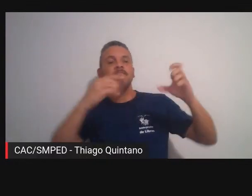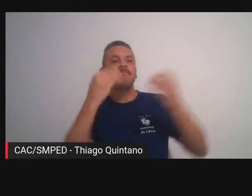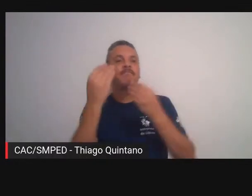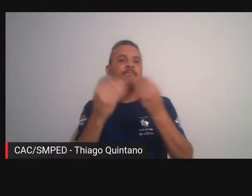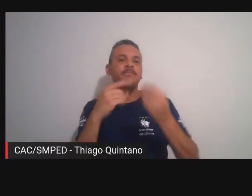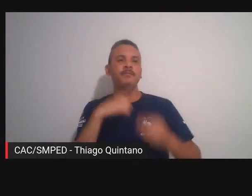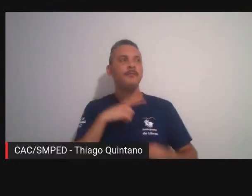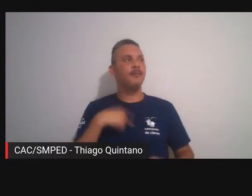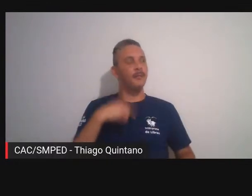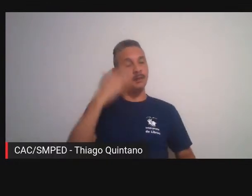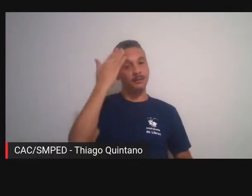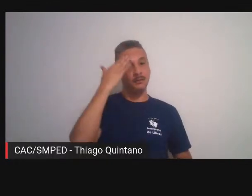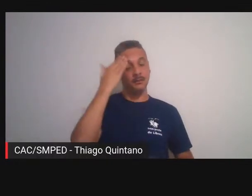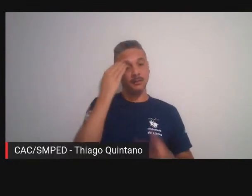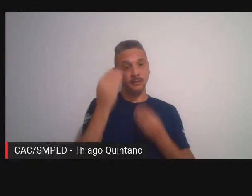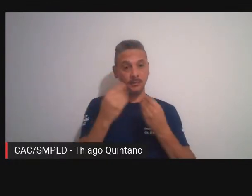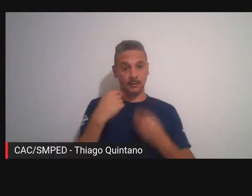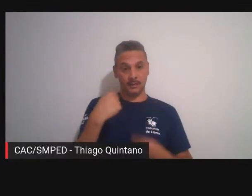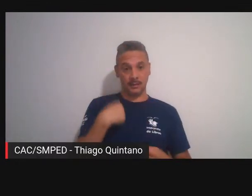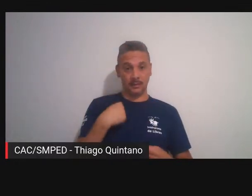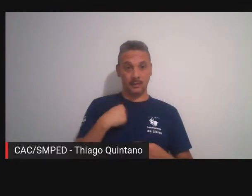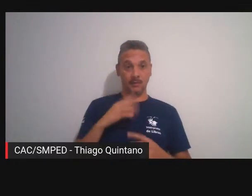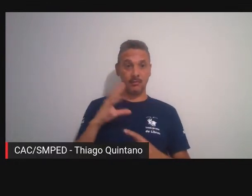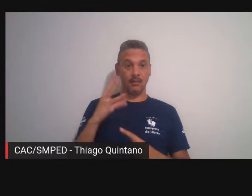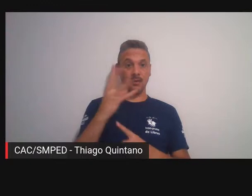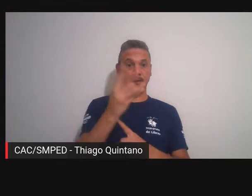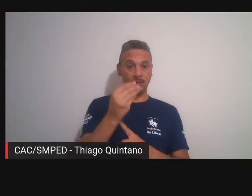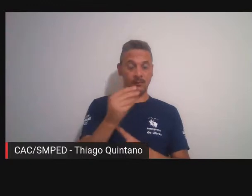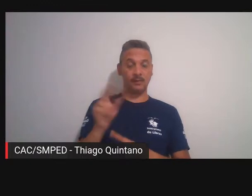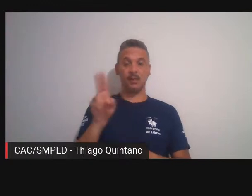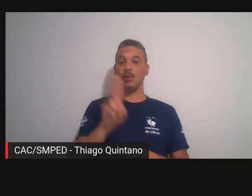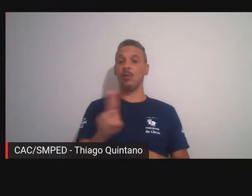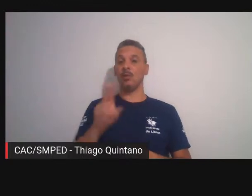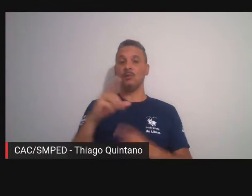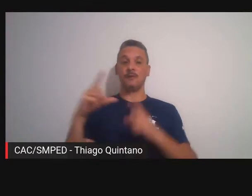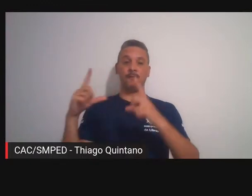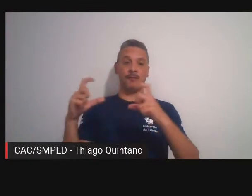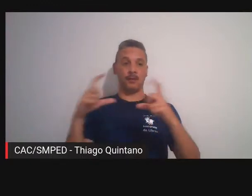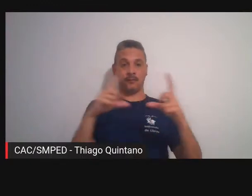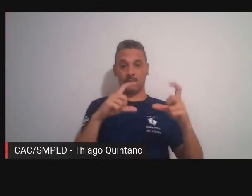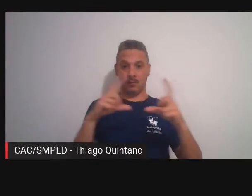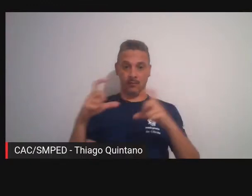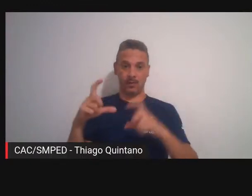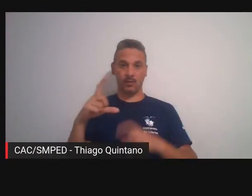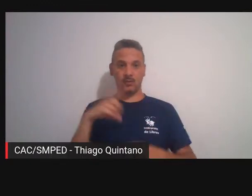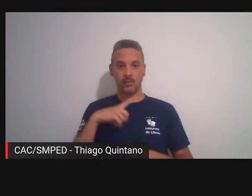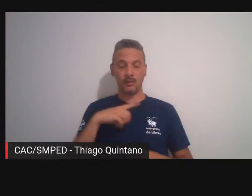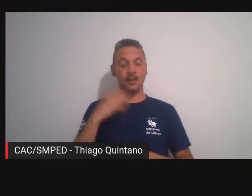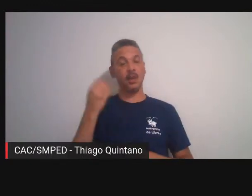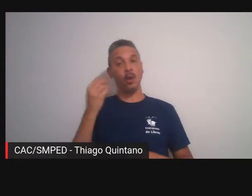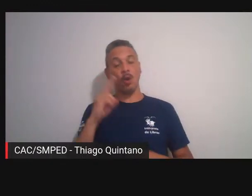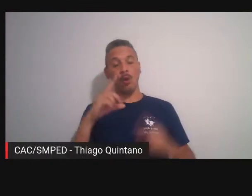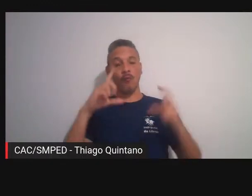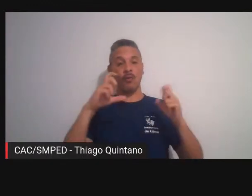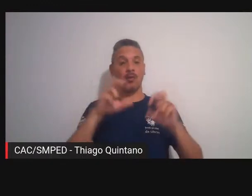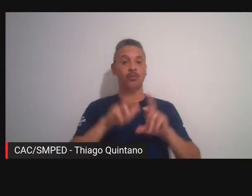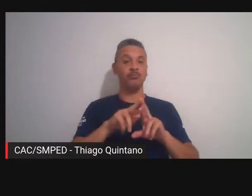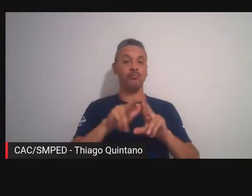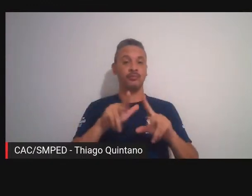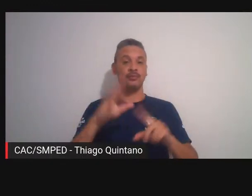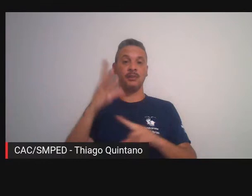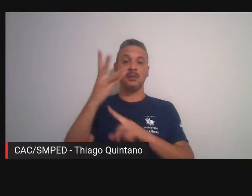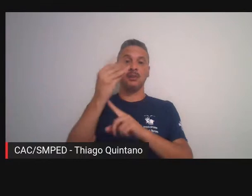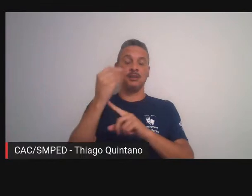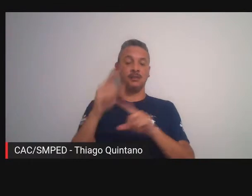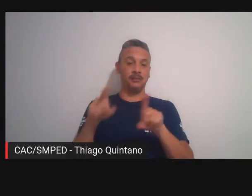me entendo muito mais como um artista que usa a fotografia do que um fotógrafo que faz arte